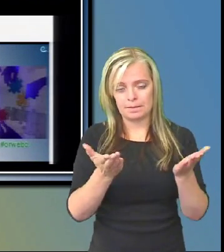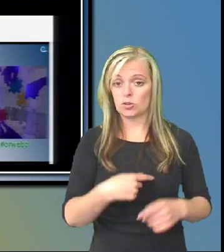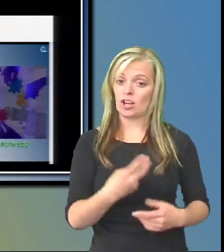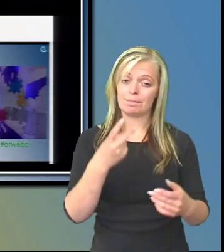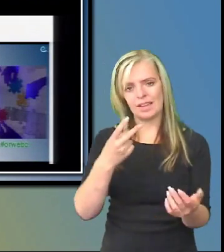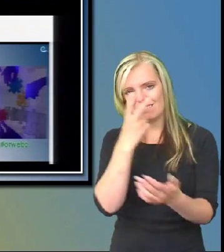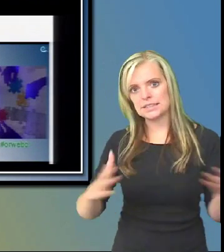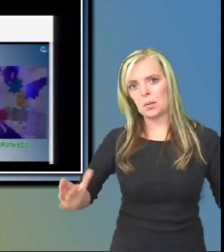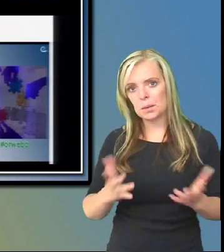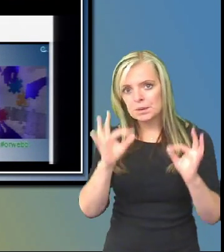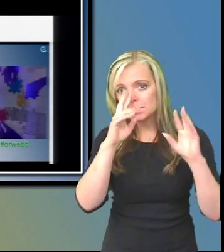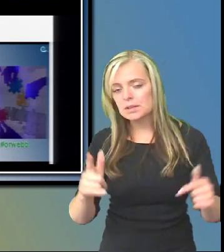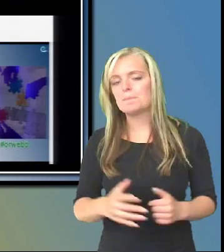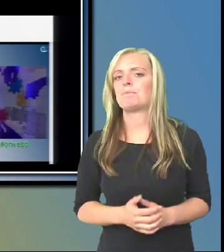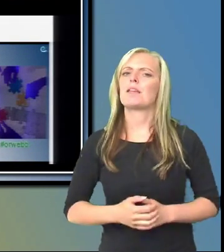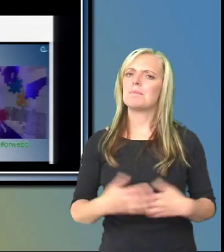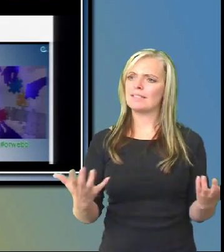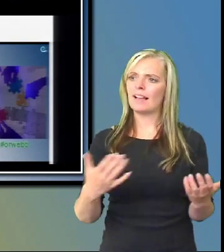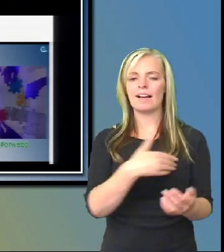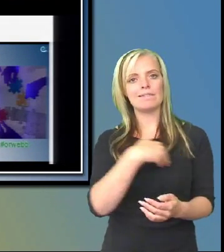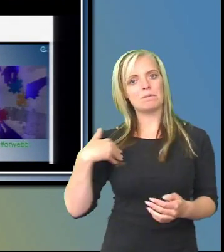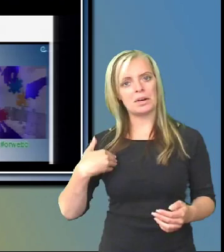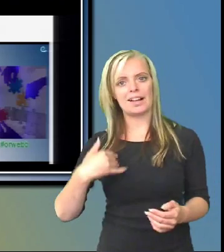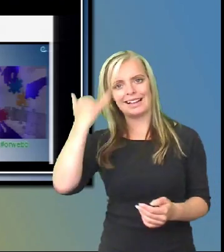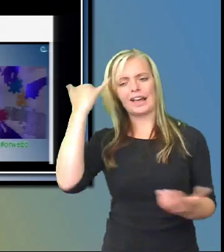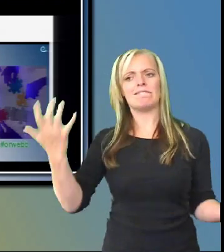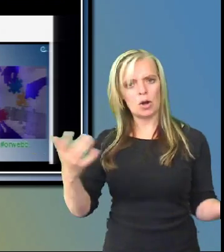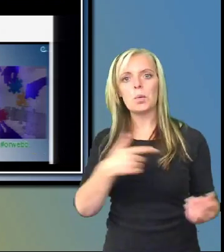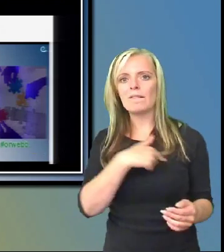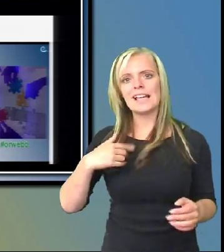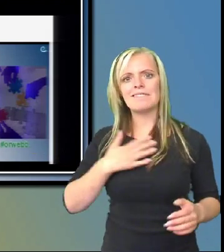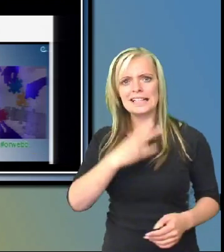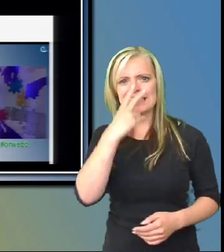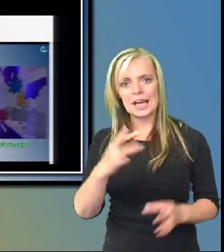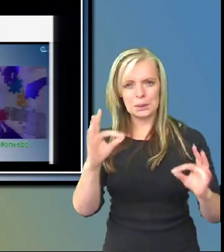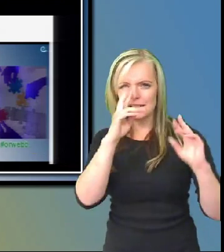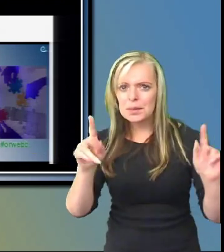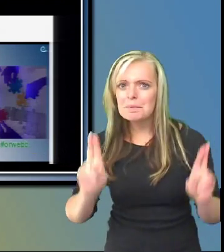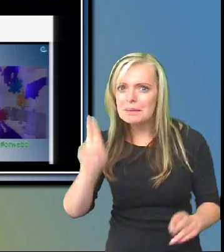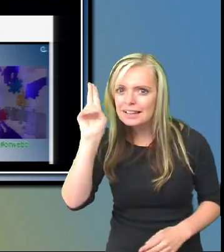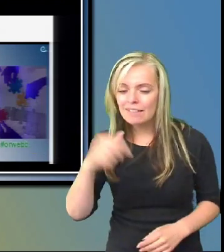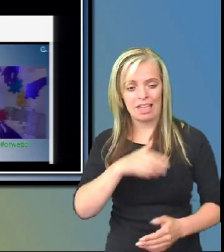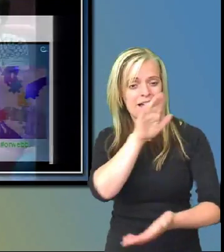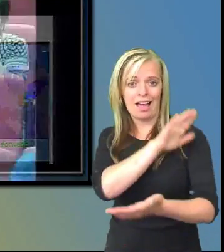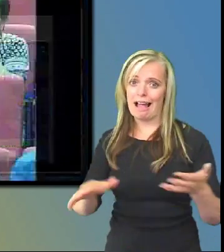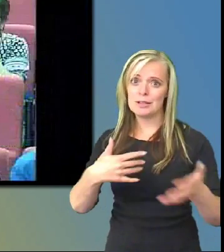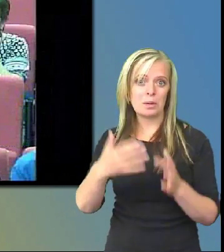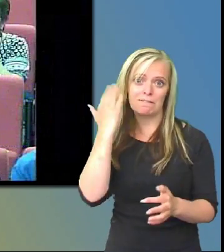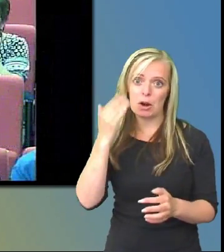är ju då idén att vi ska titta på hur det ser ut för dem som ser. Och det här har vi aldrig gjort förut i en livesändning. Så att jag stänger av